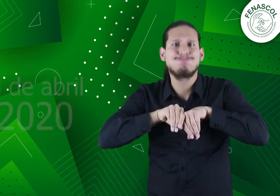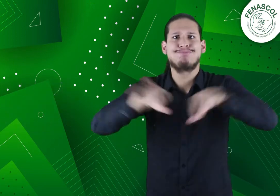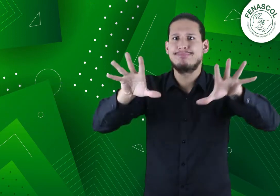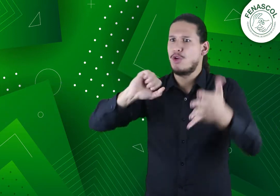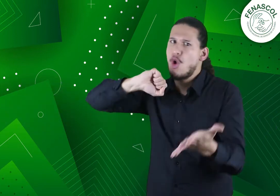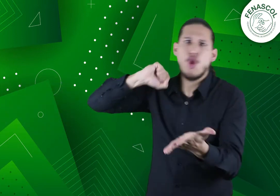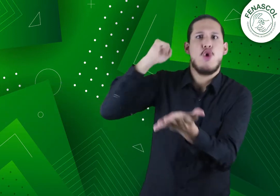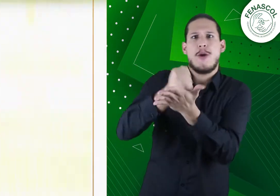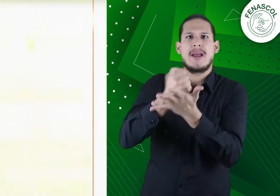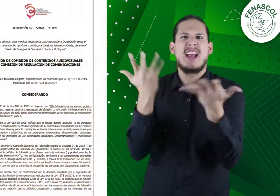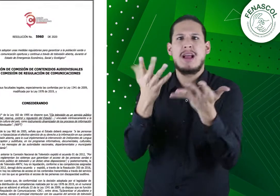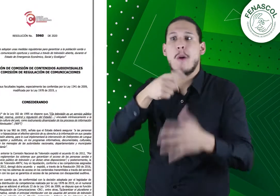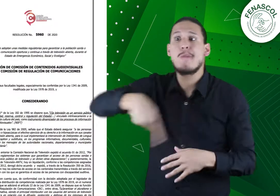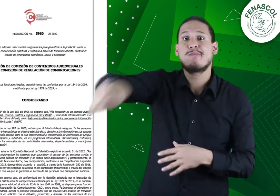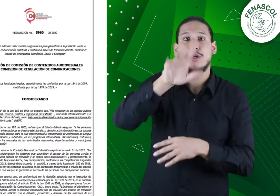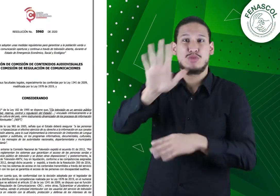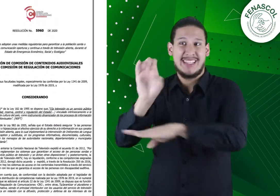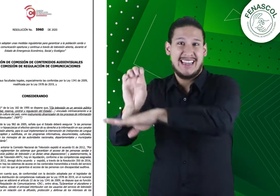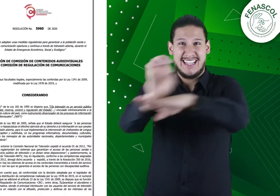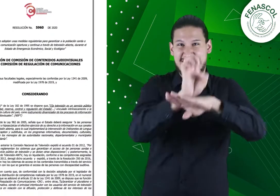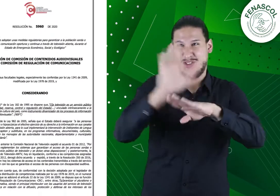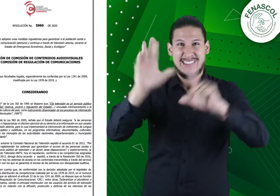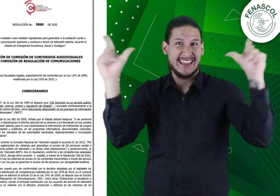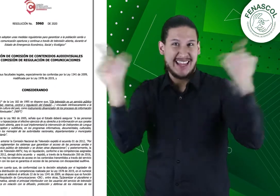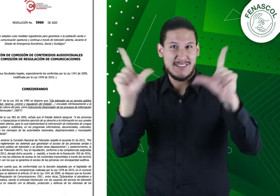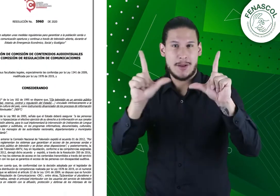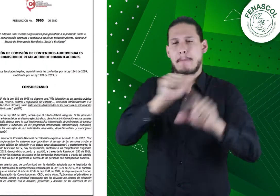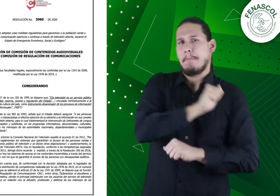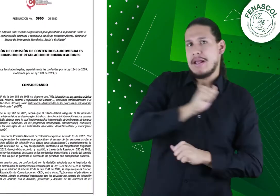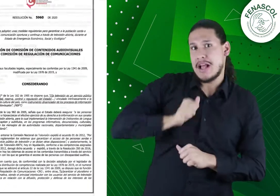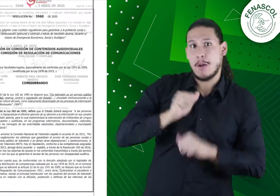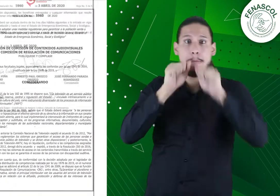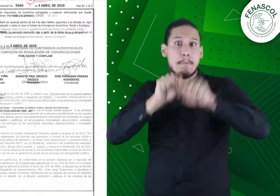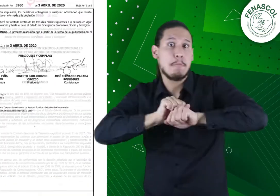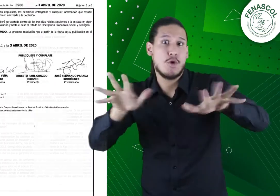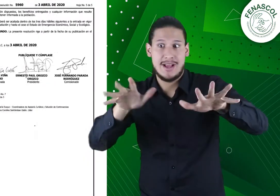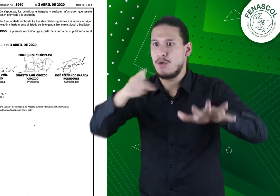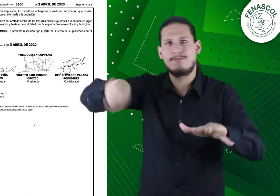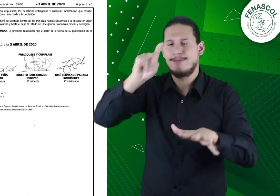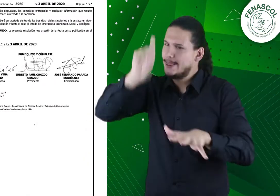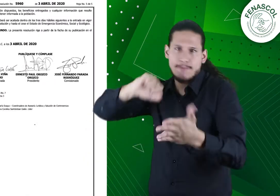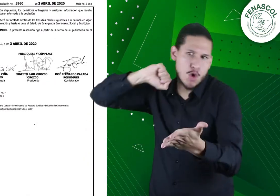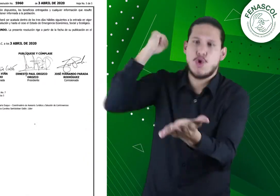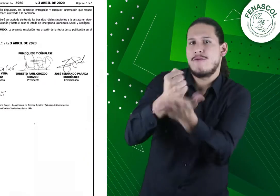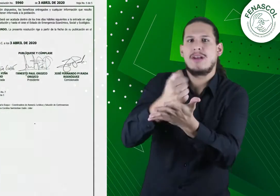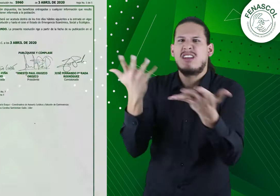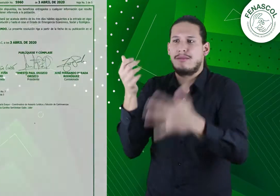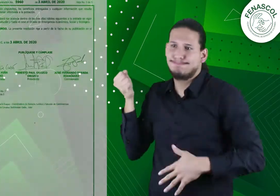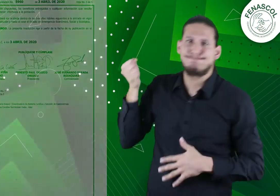este año una resolución que obliga a los canales públicos y privados a implementar el servicio de interpretación para